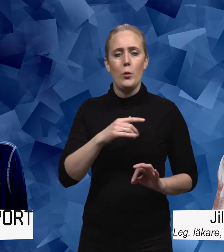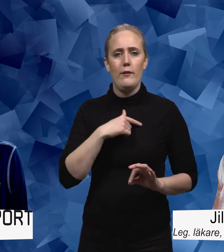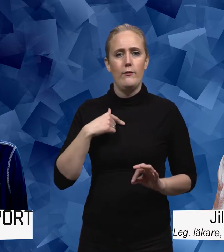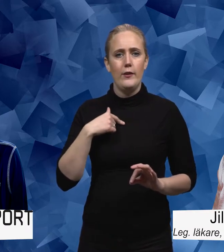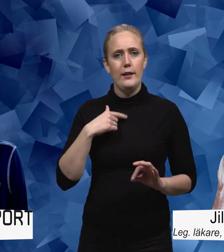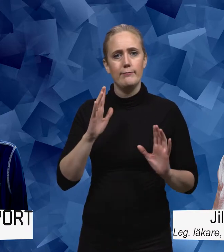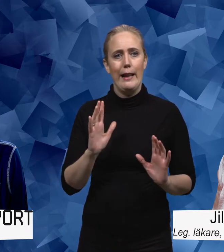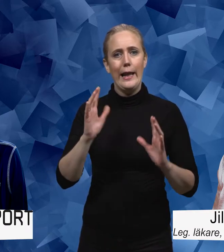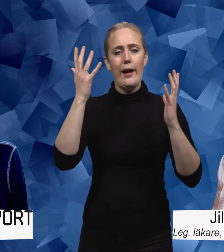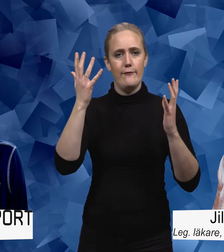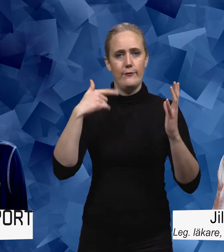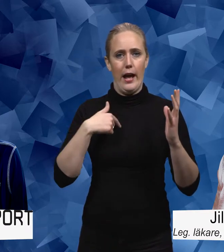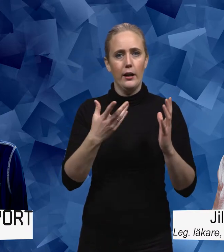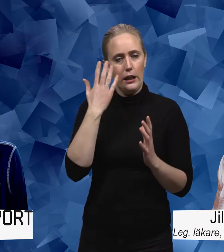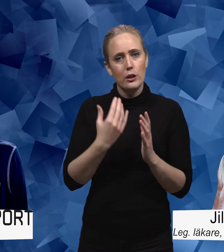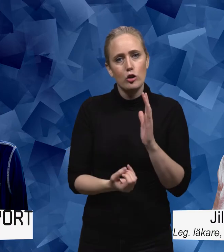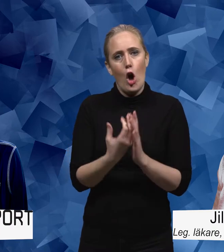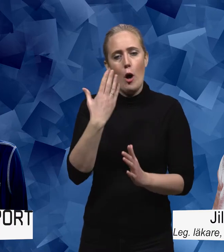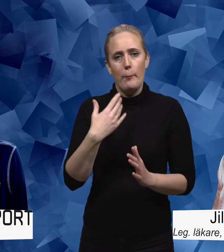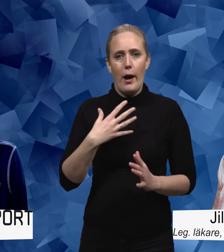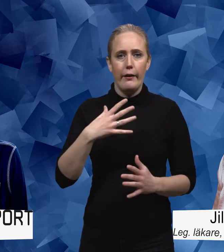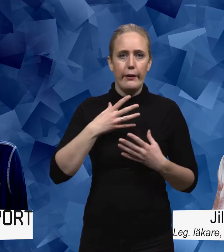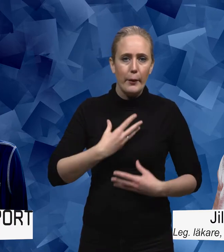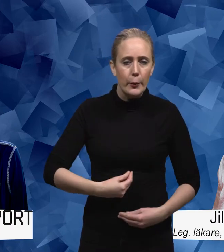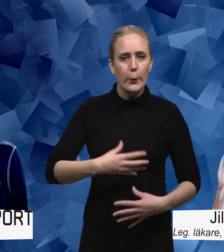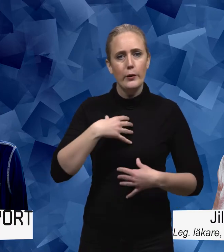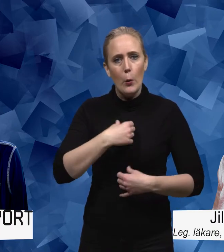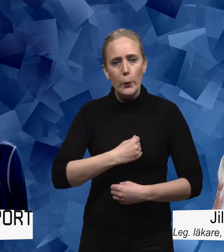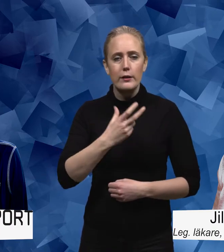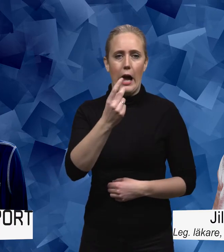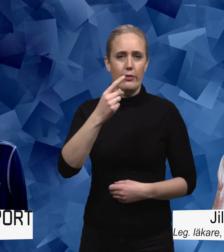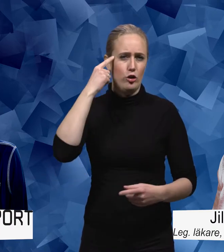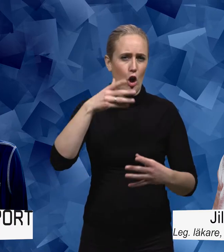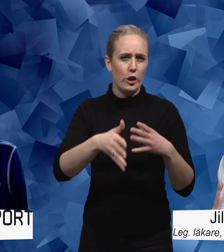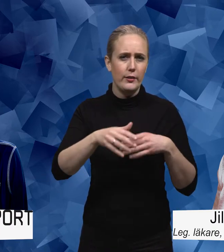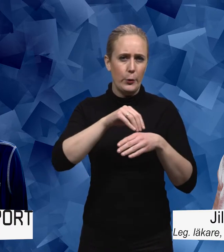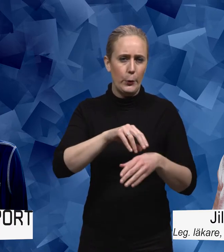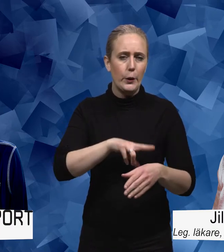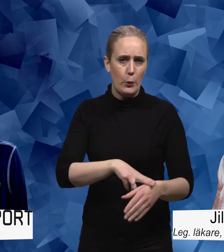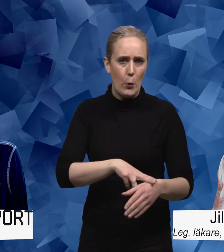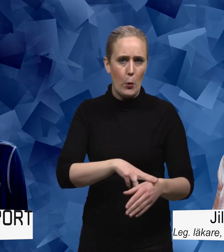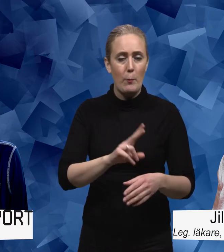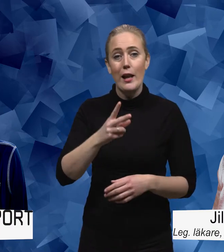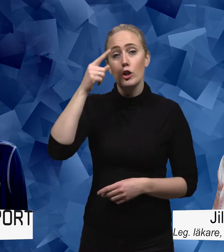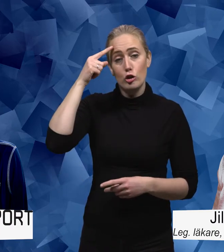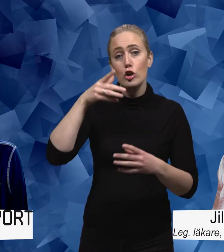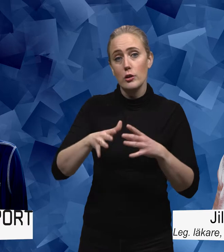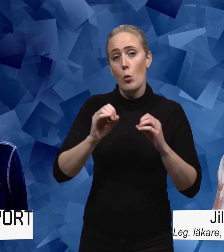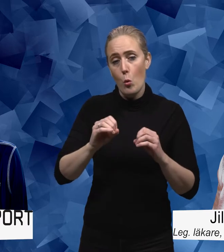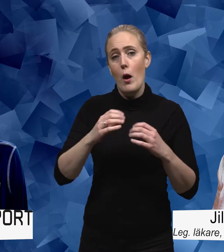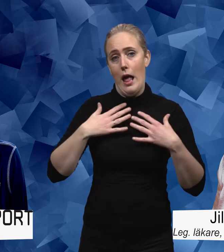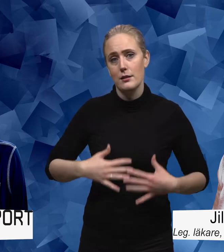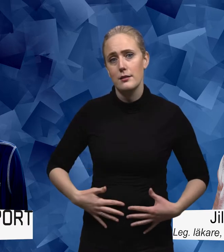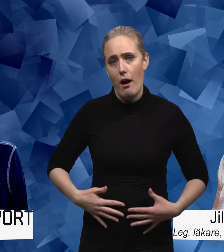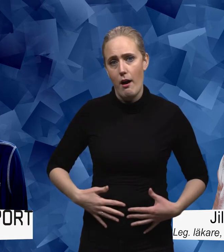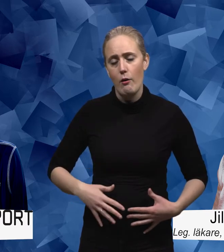påverka uppkomsten av depression, ångest eller annan psykiatrisk sjuklighet eller för den delen psykisk ohälsa.